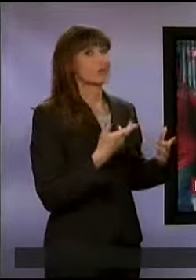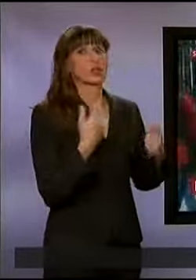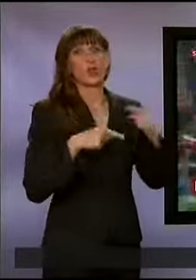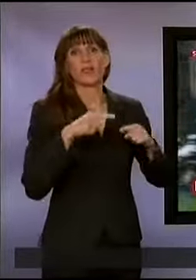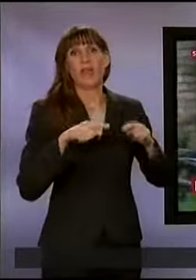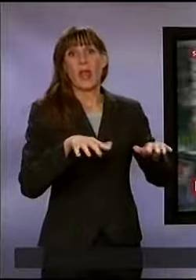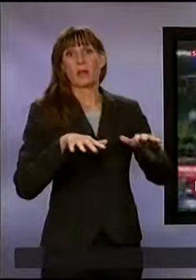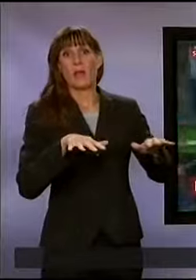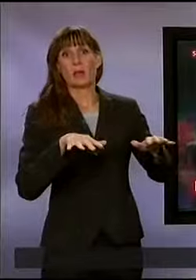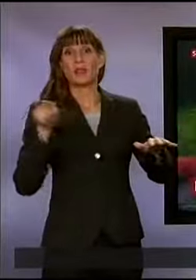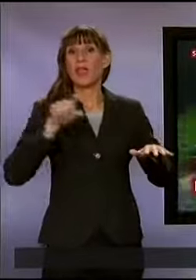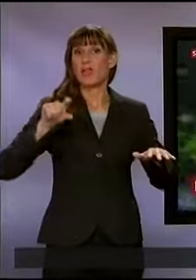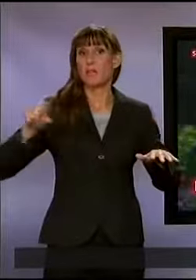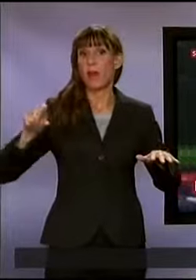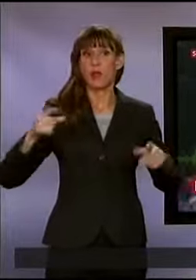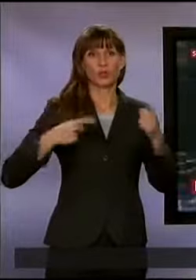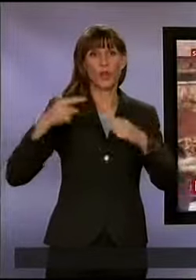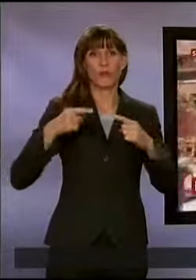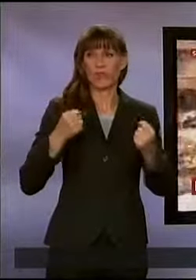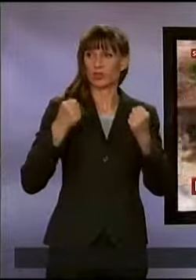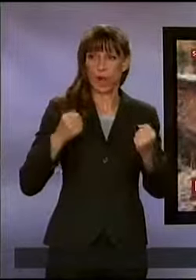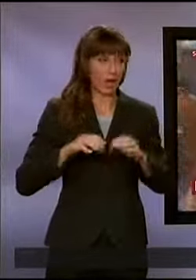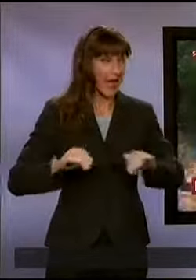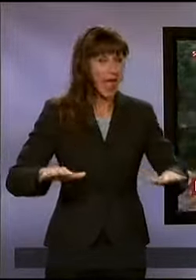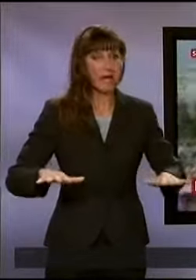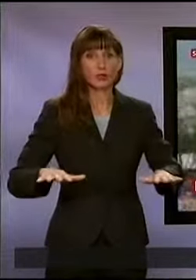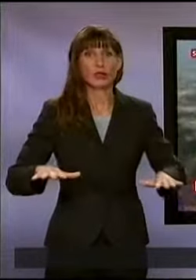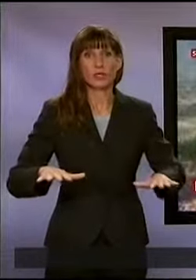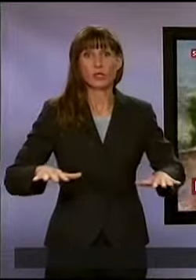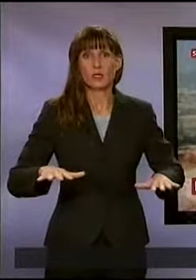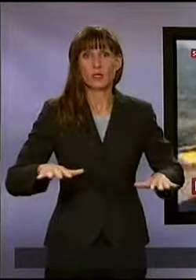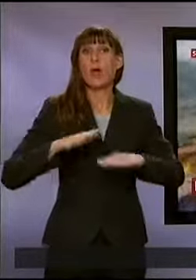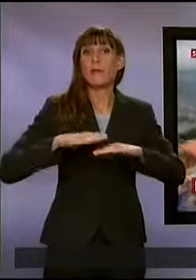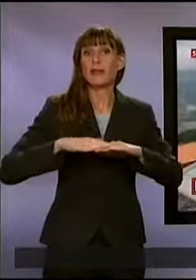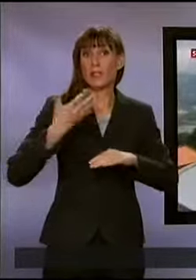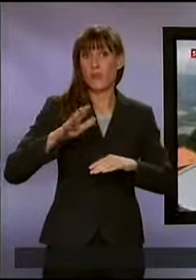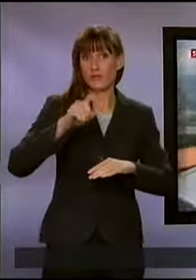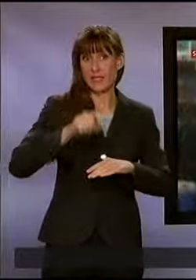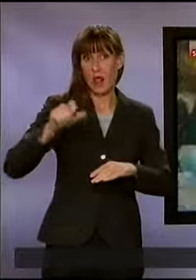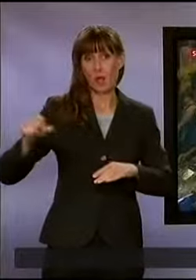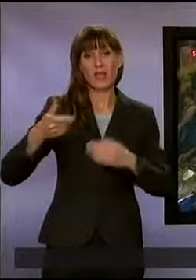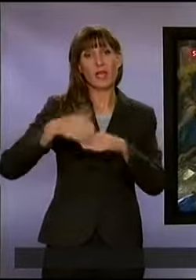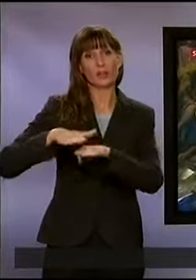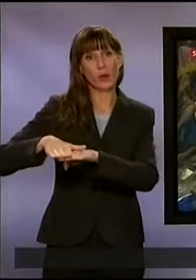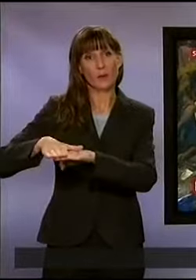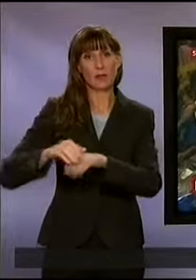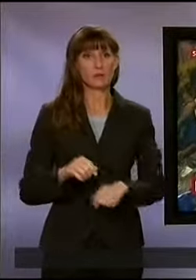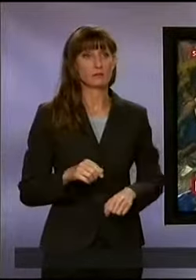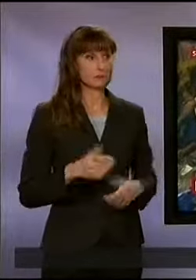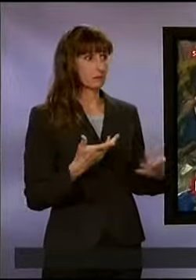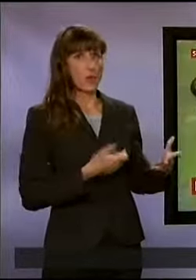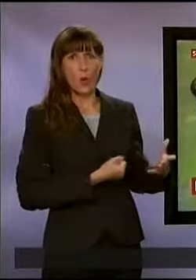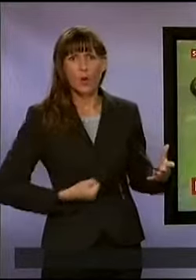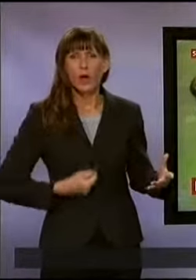Beben. Nepal wird wieder durch schwere Erdstöße erschüttert. Mindestens 50 Menschen sterben. Hungrig,